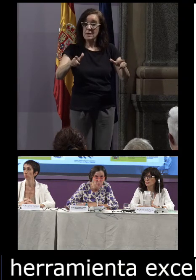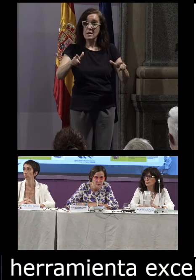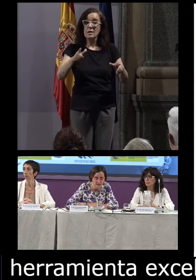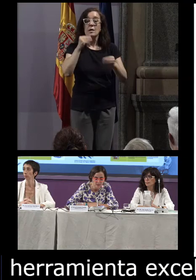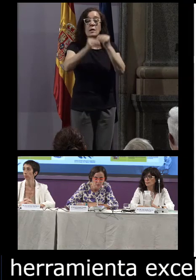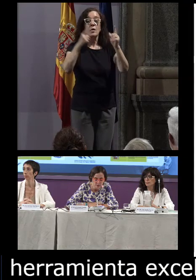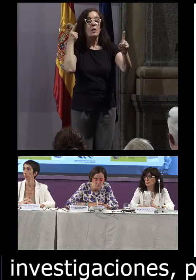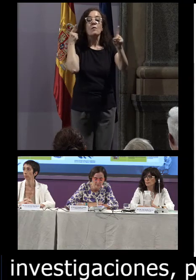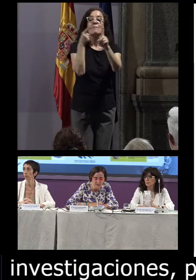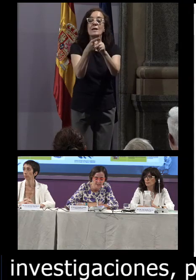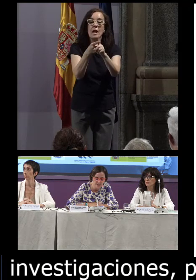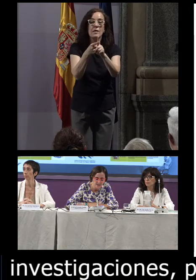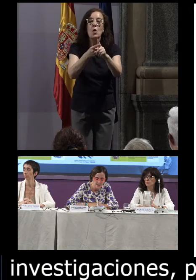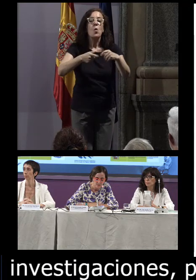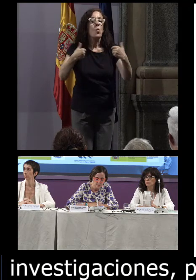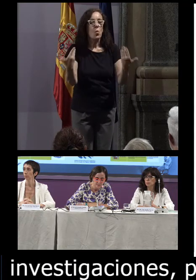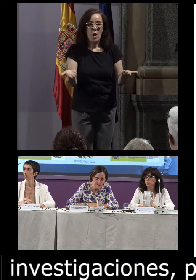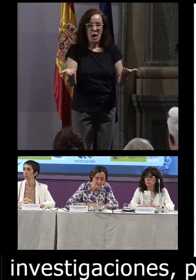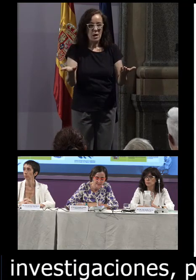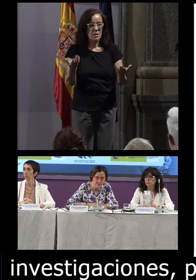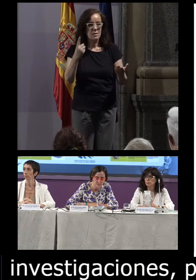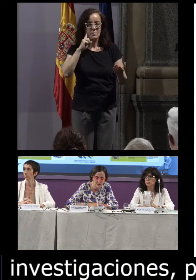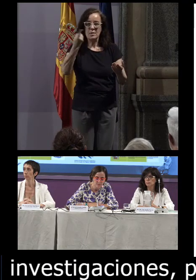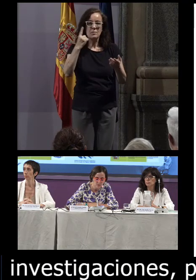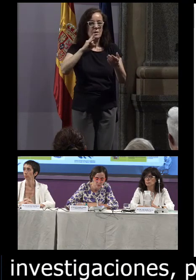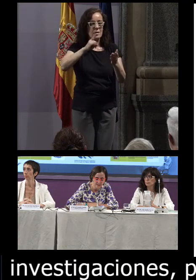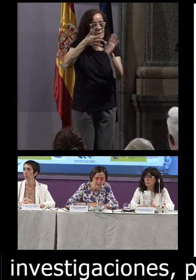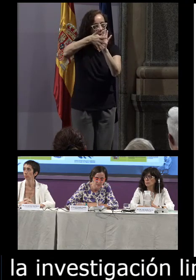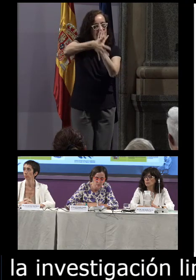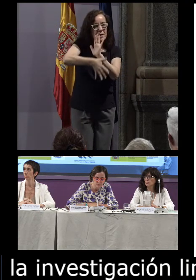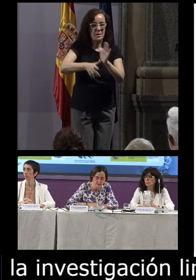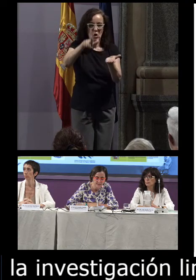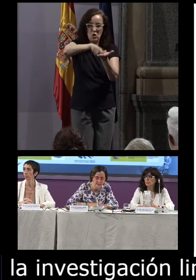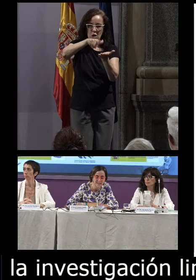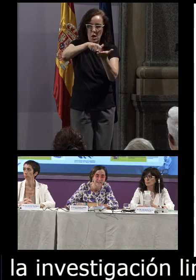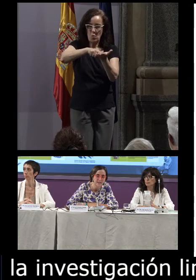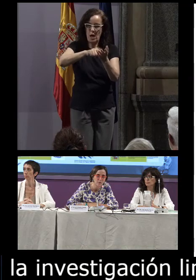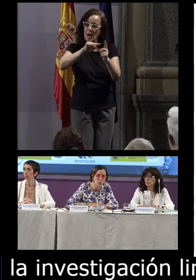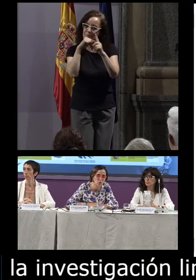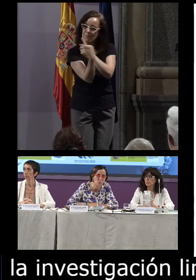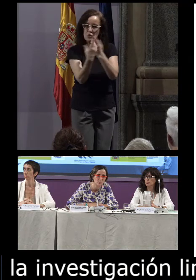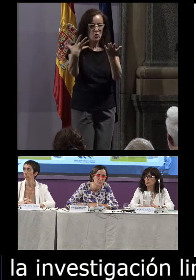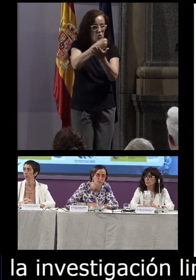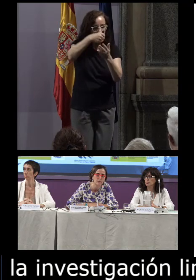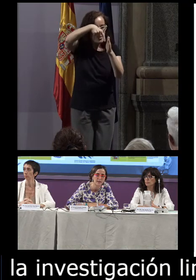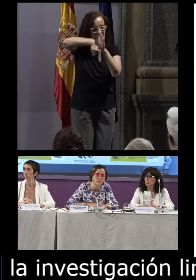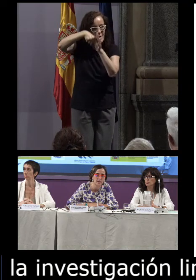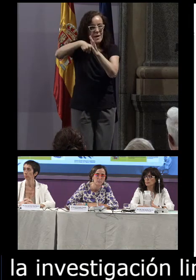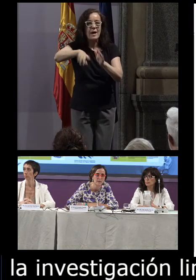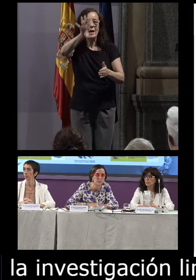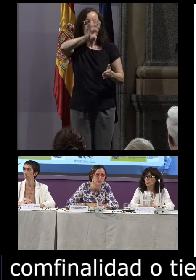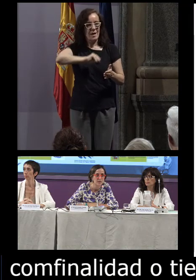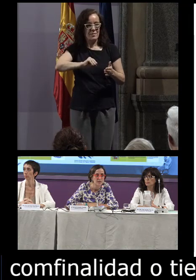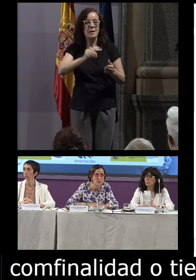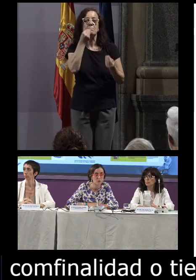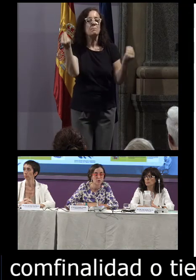a tener como finalidad, o tiene como finalidad fundamental, describir una lengua concreta en todas sus facetas, y entender mejor cómo funciona el lenguaje